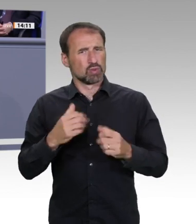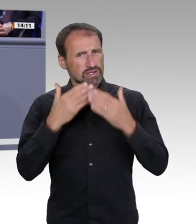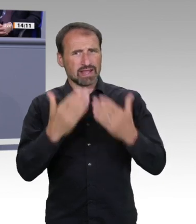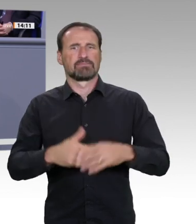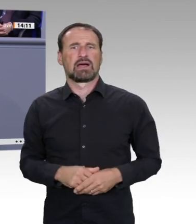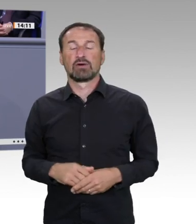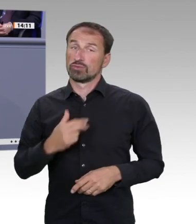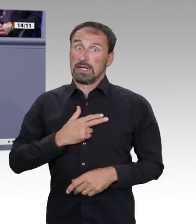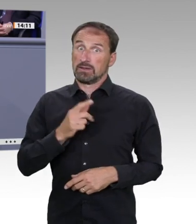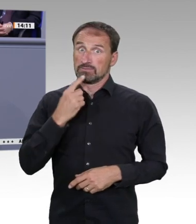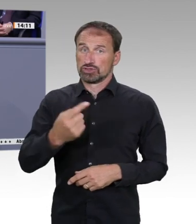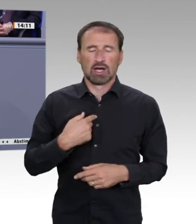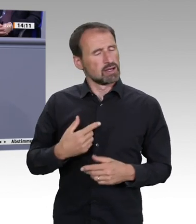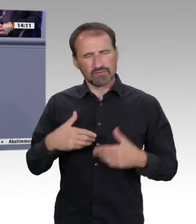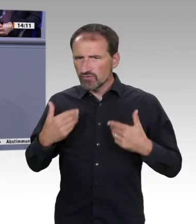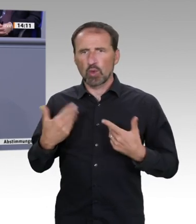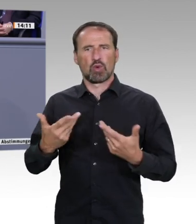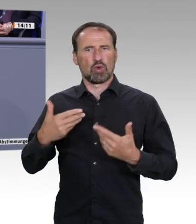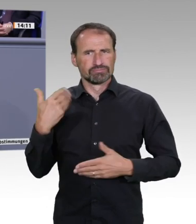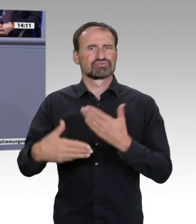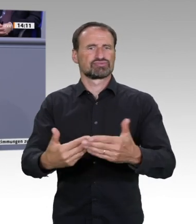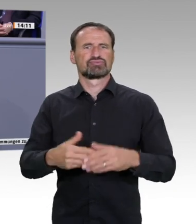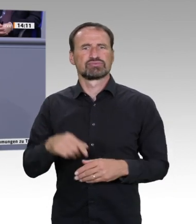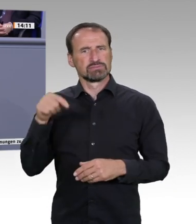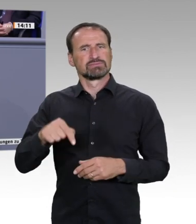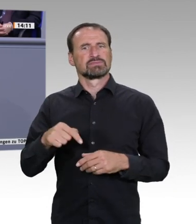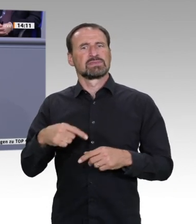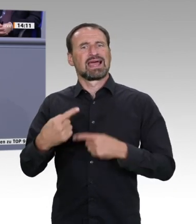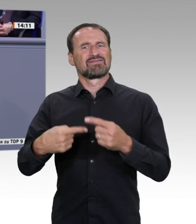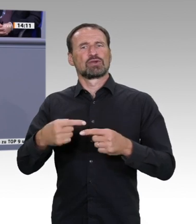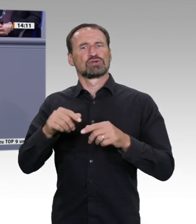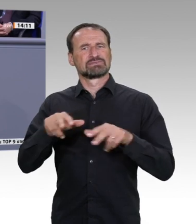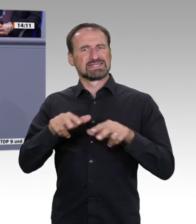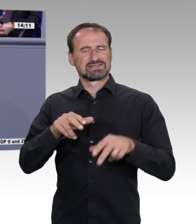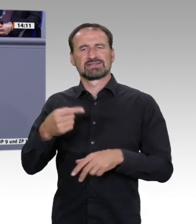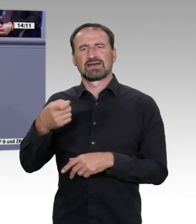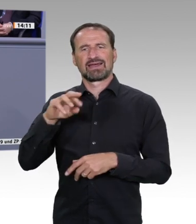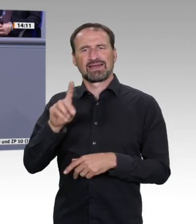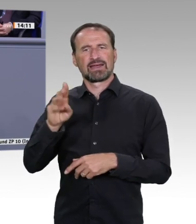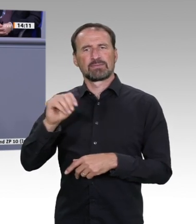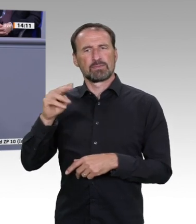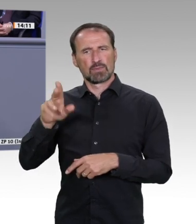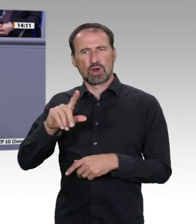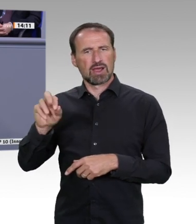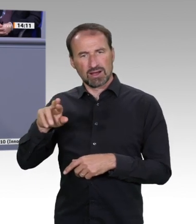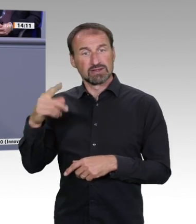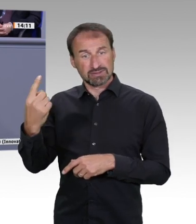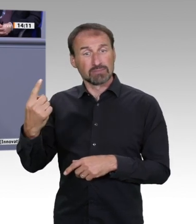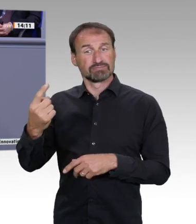der Entwicklung und Forschung in diesem Bereich auch lernen können im Bereich Corona, sieht man.